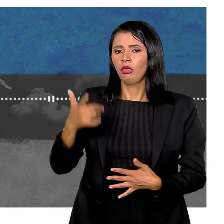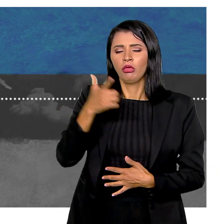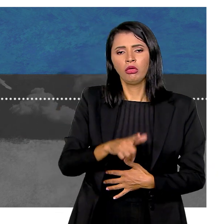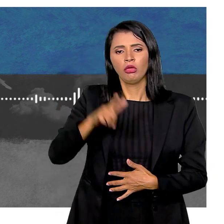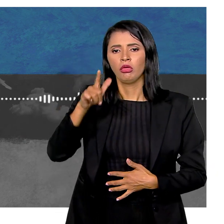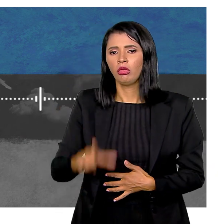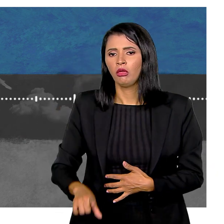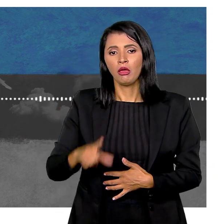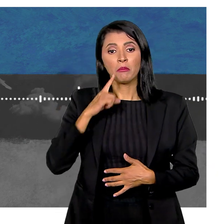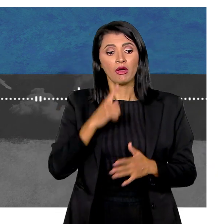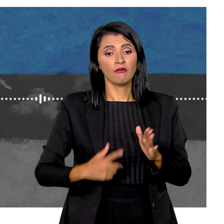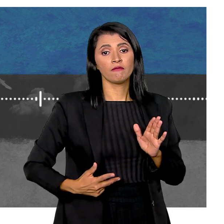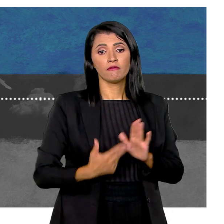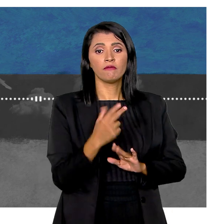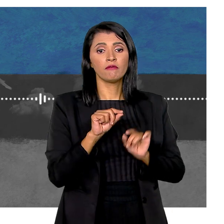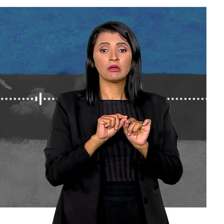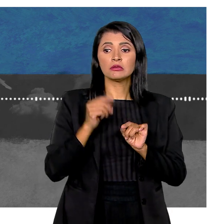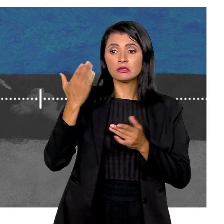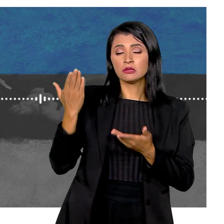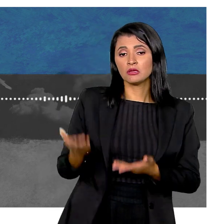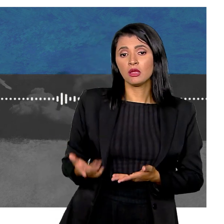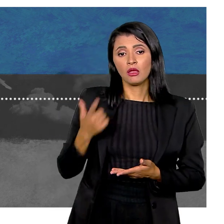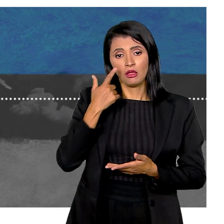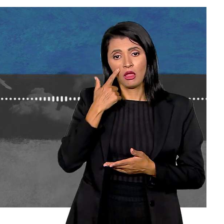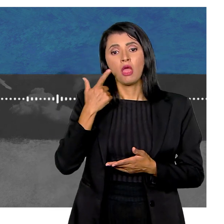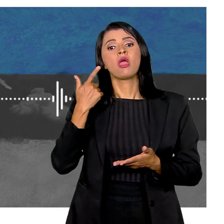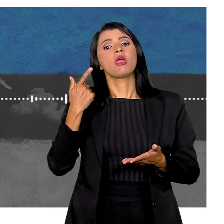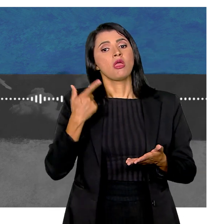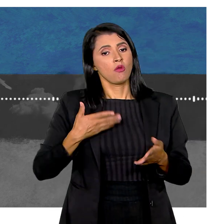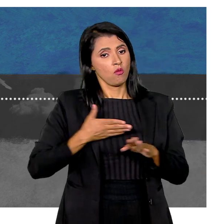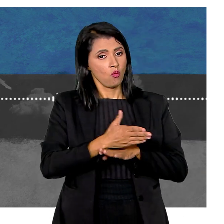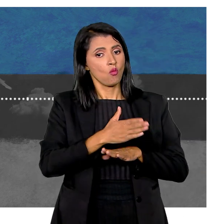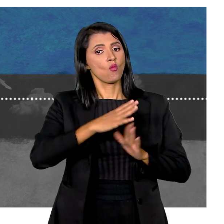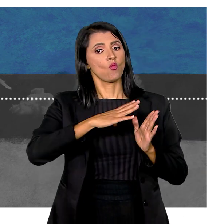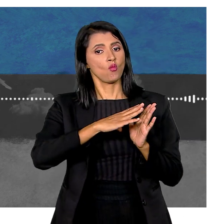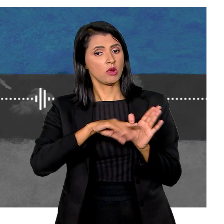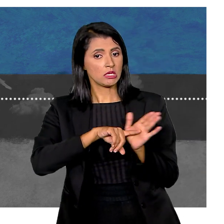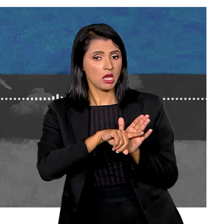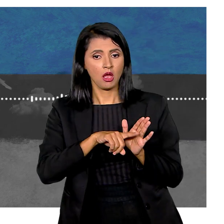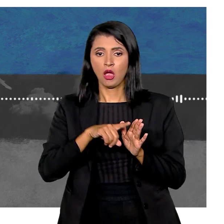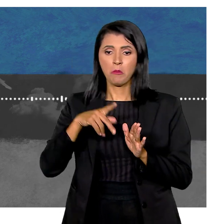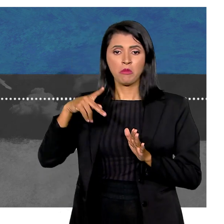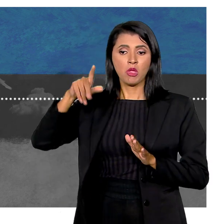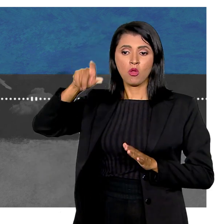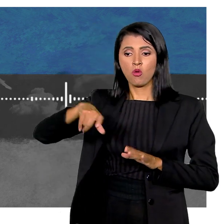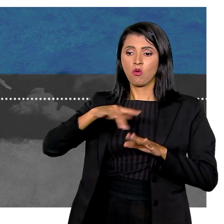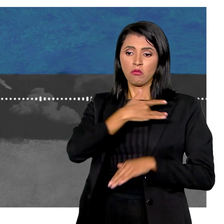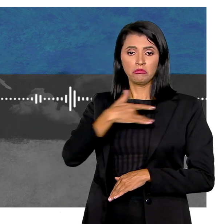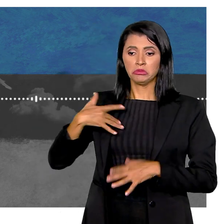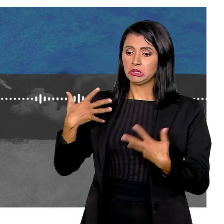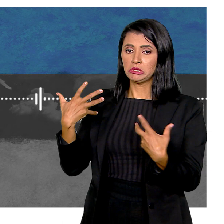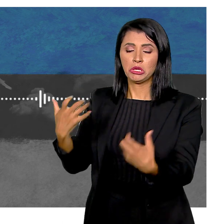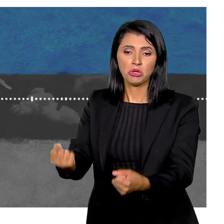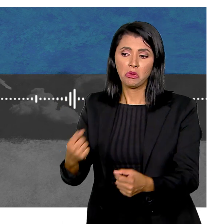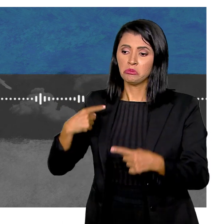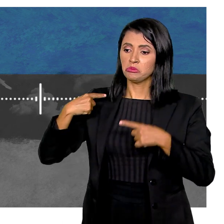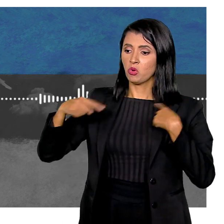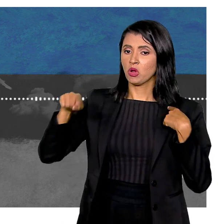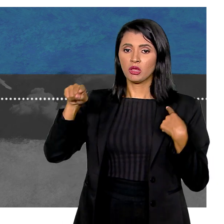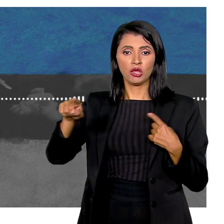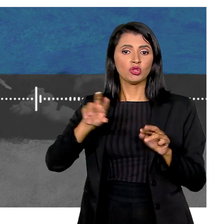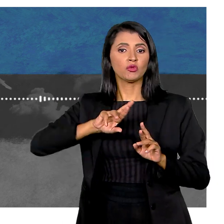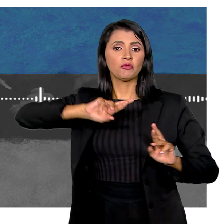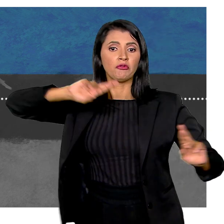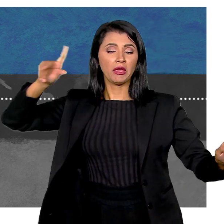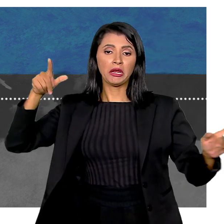acontecendo E até então para fazer a cirurgia Da genitalia ambígua Eu dei entrada para fazer um exame O plano não aceitou Porque não coincidia